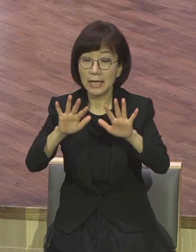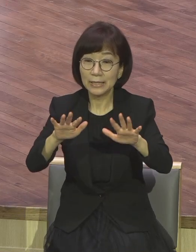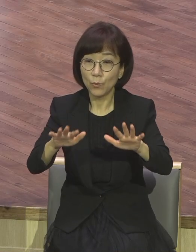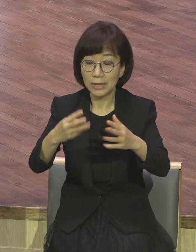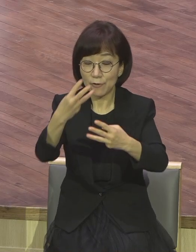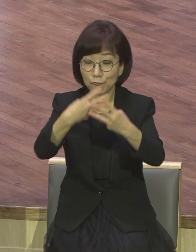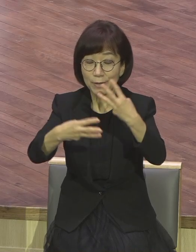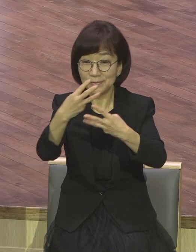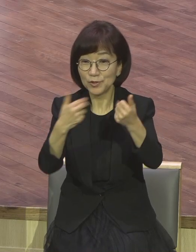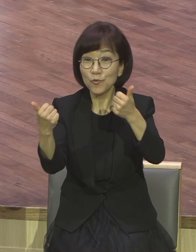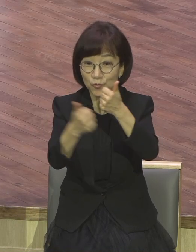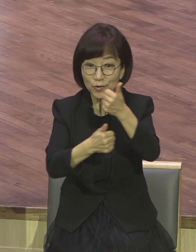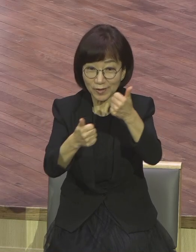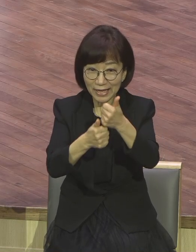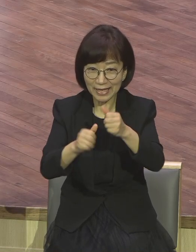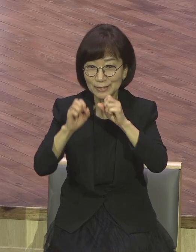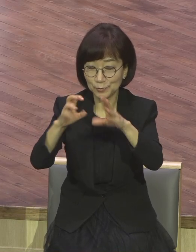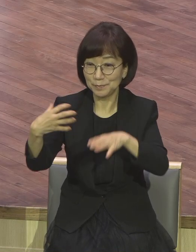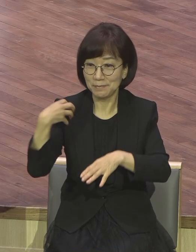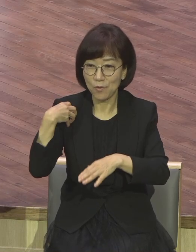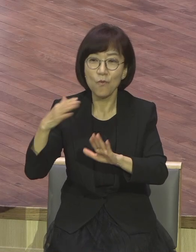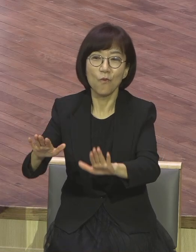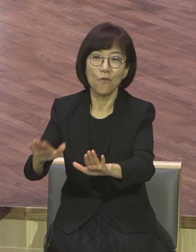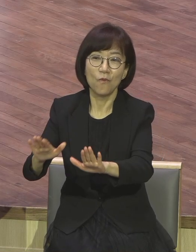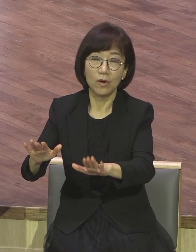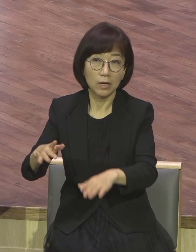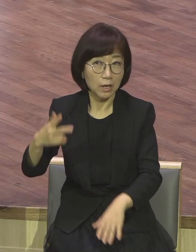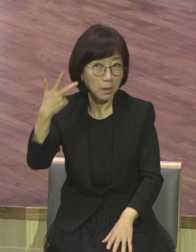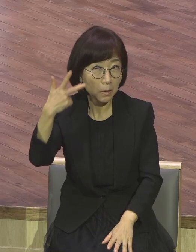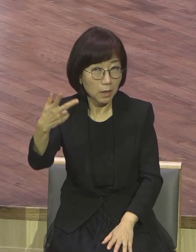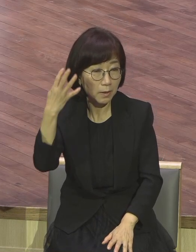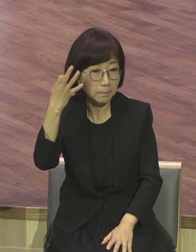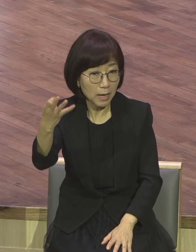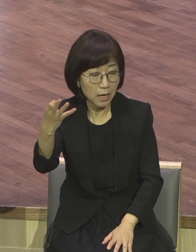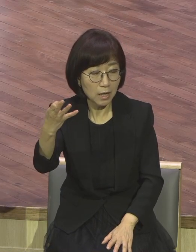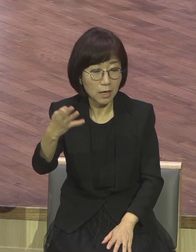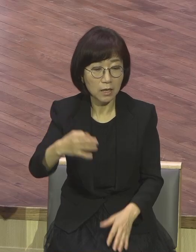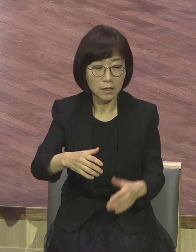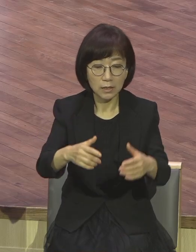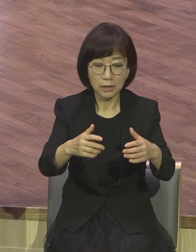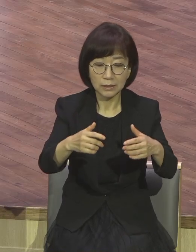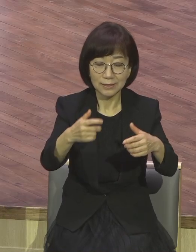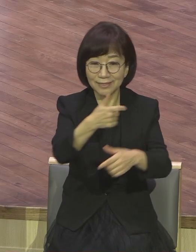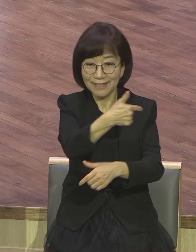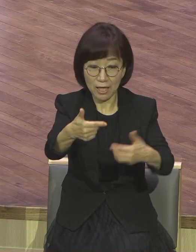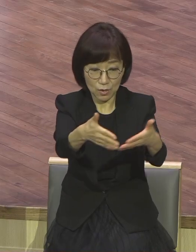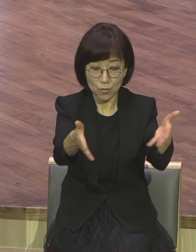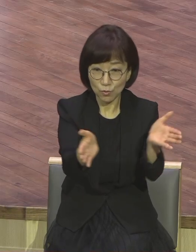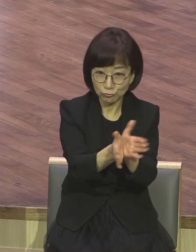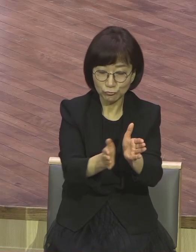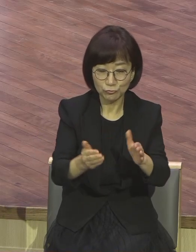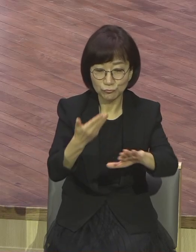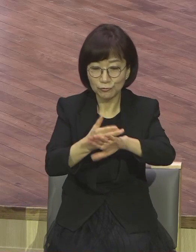그래서 다음 주는 대교구 전문교회 우리 단민족 23일 30일 디데이입니다.